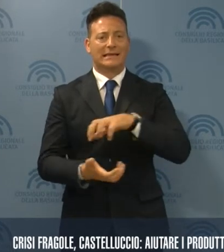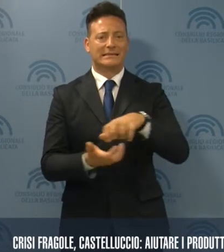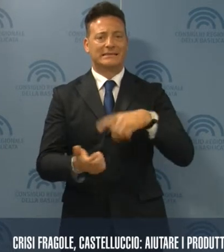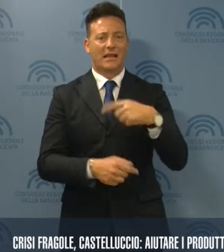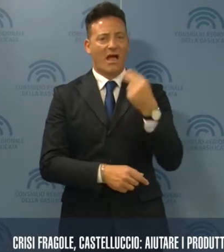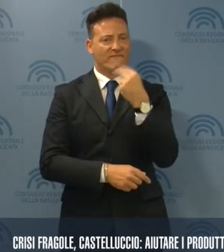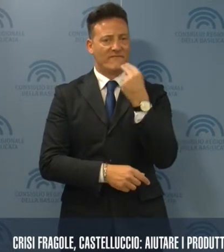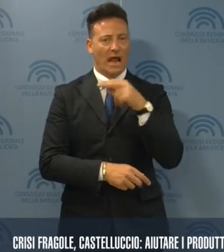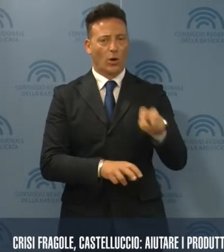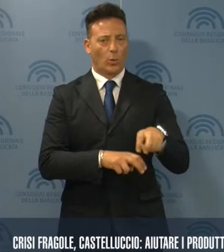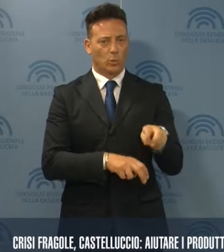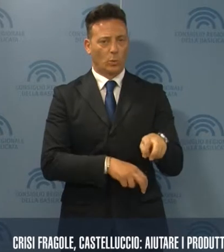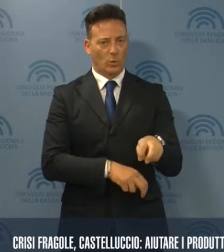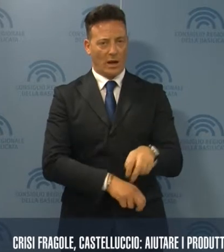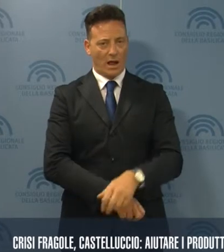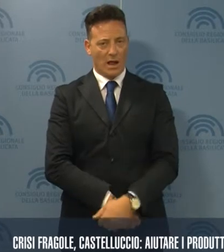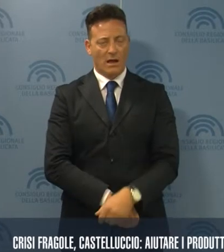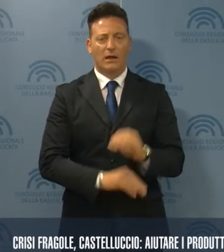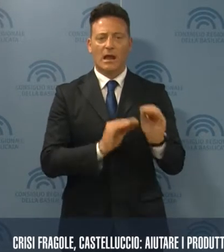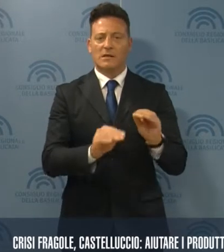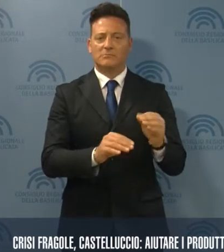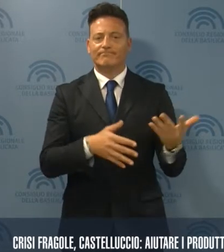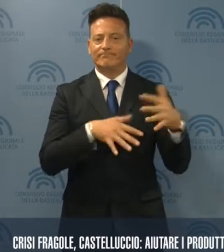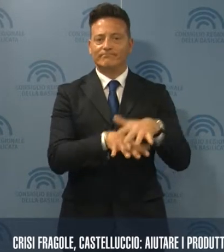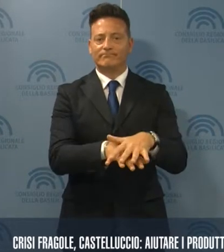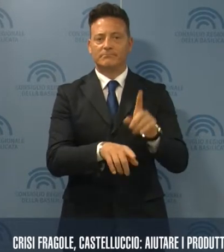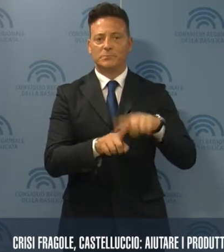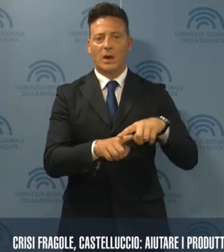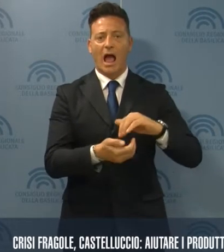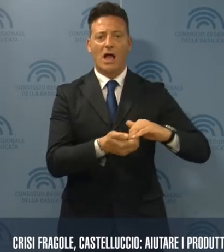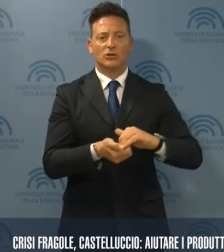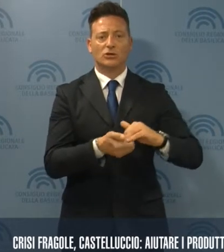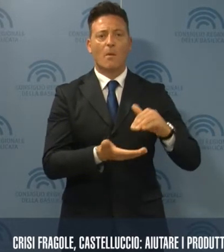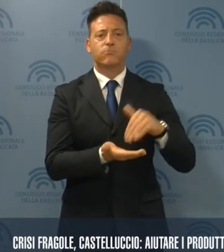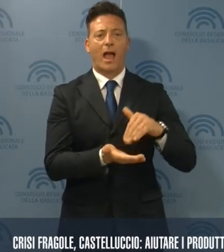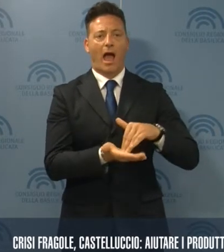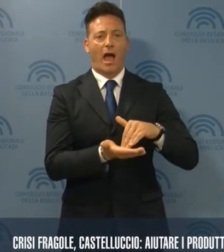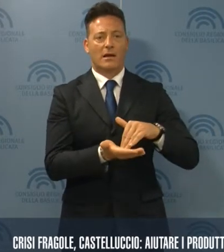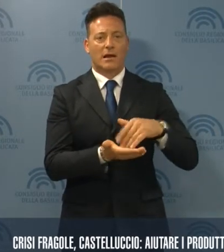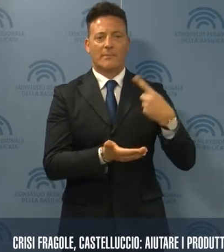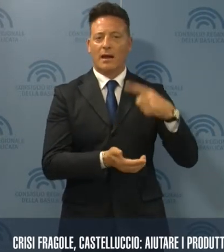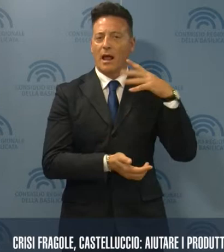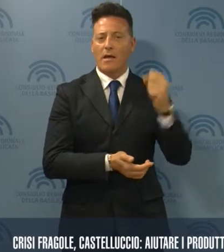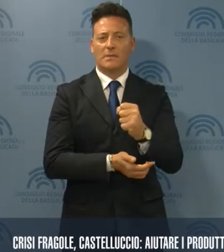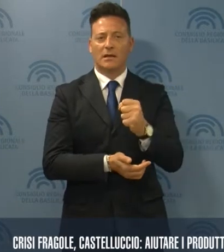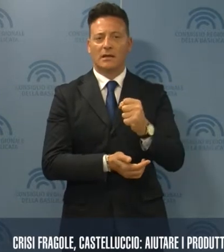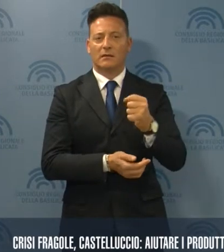fragolicoltura. Chiesto il coinvolgimento dell'associazione bancaria per definire lo strumento di credito più